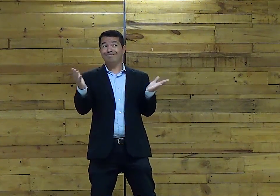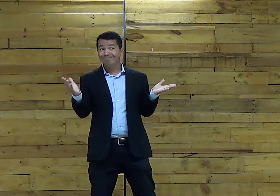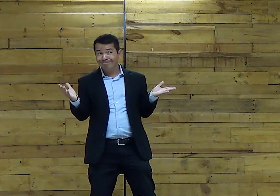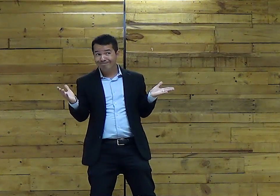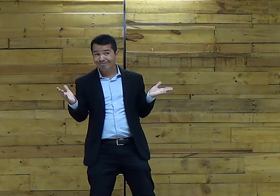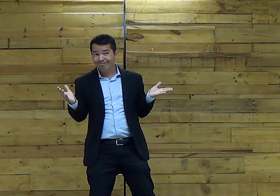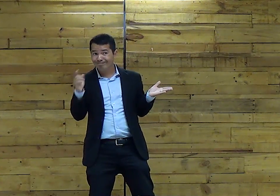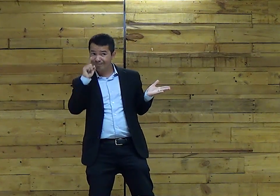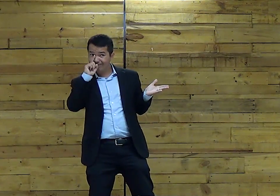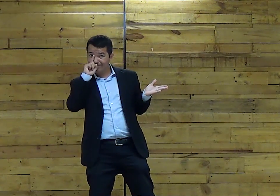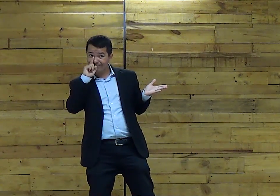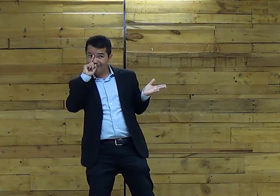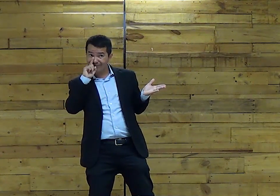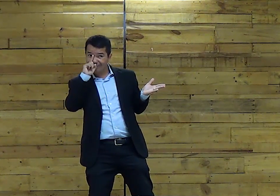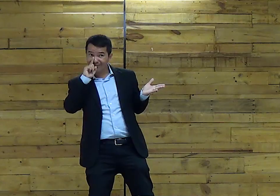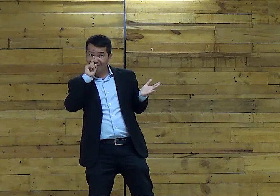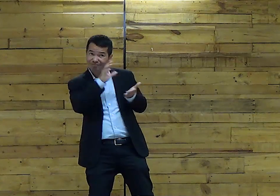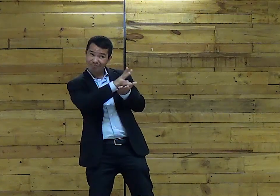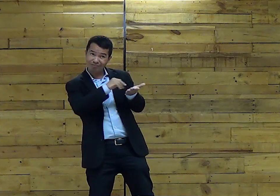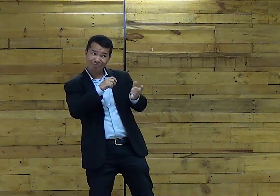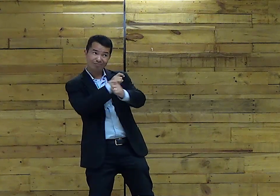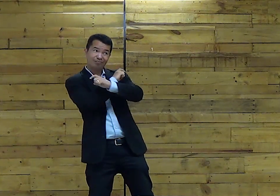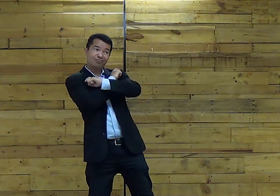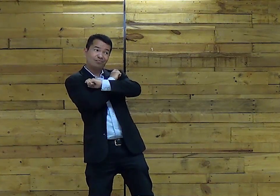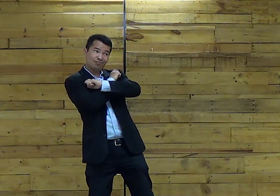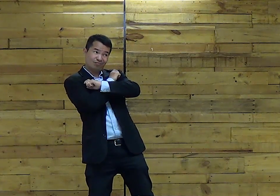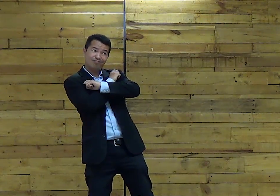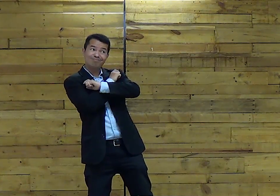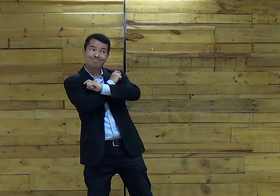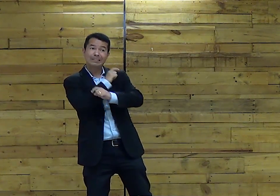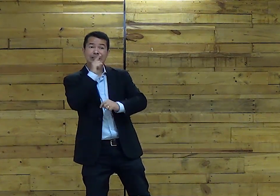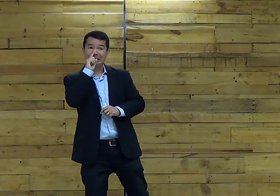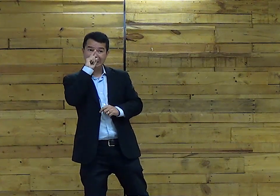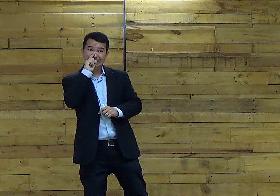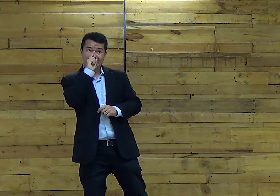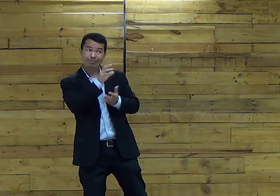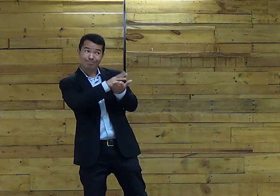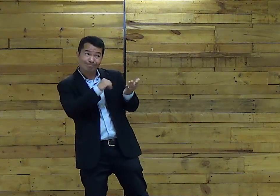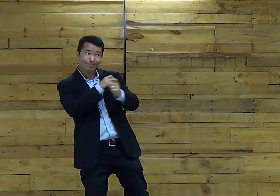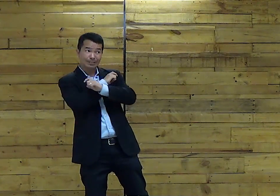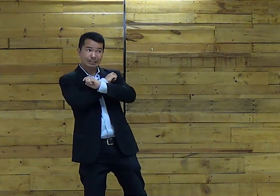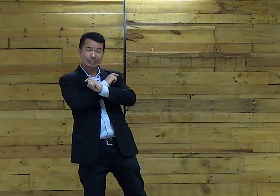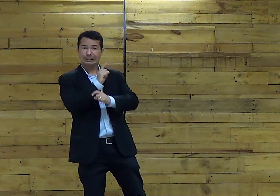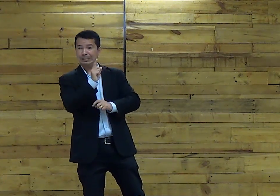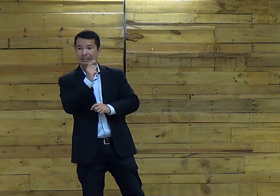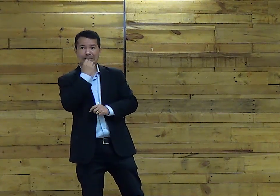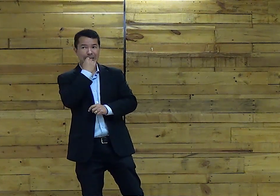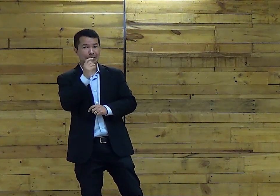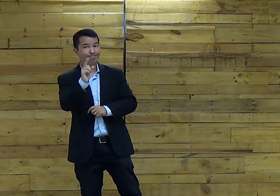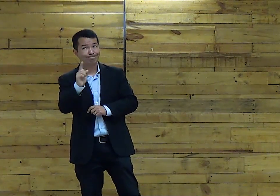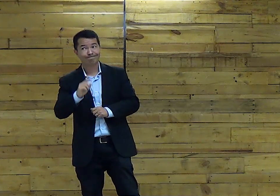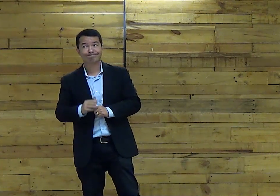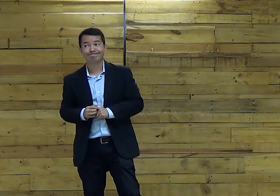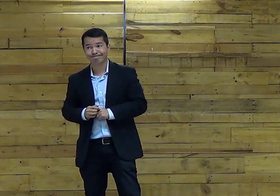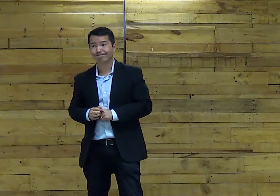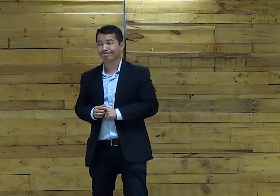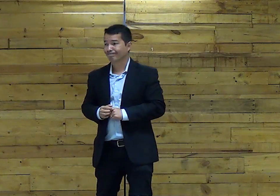Eu sei melhor Como fazer Isso é bem perigoso Viu? Você está copiando A faraó Você está fazendo Algo